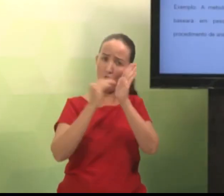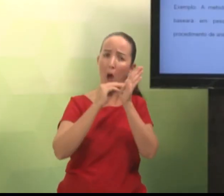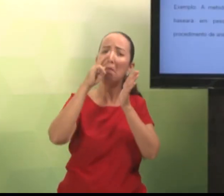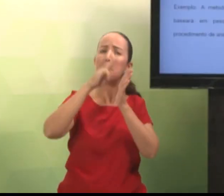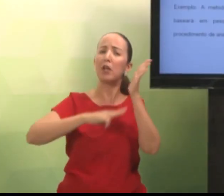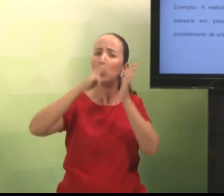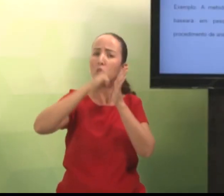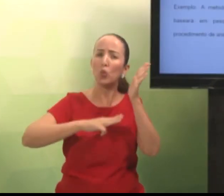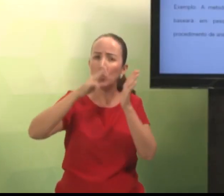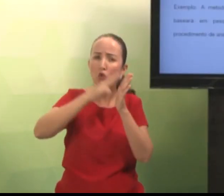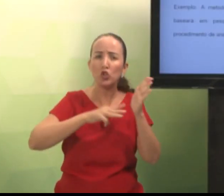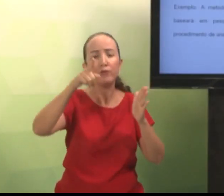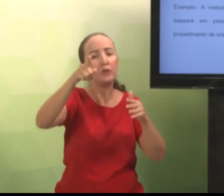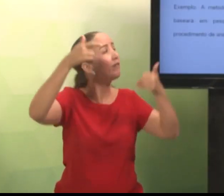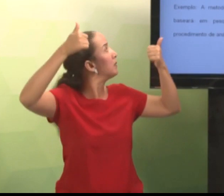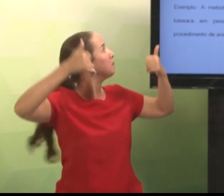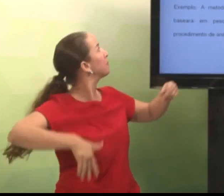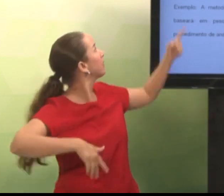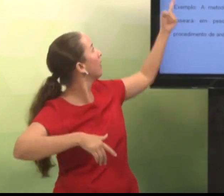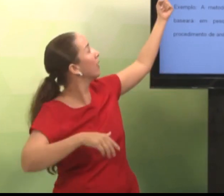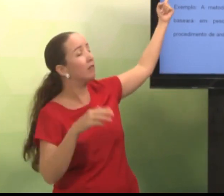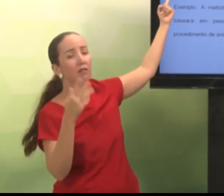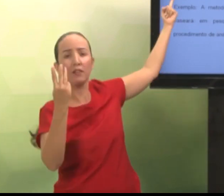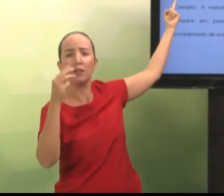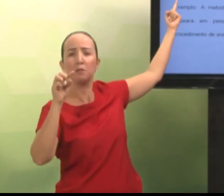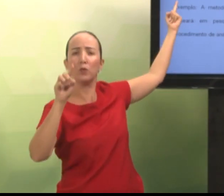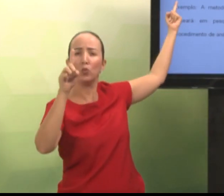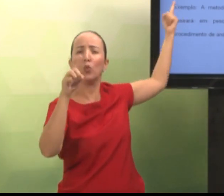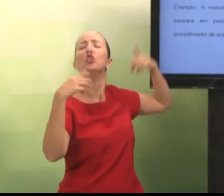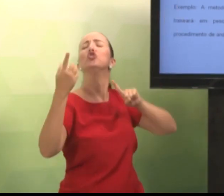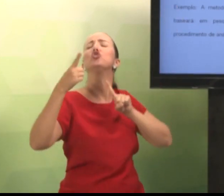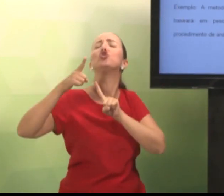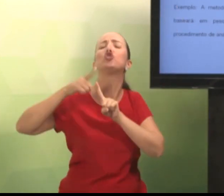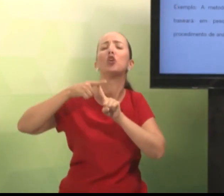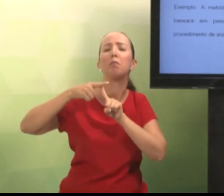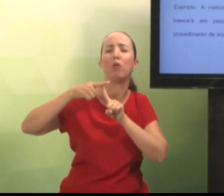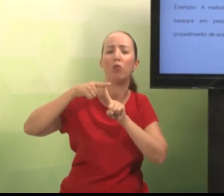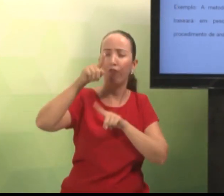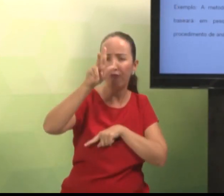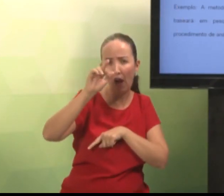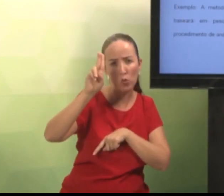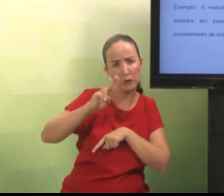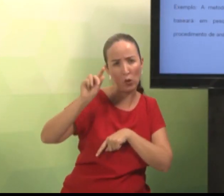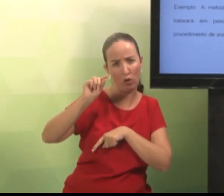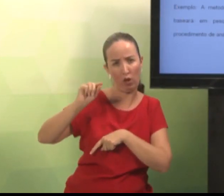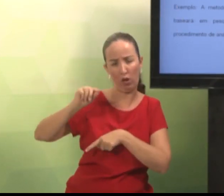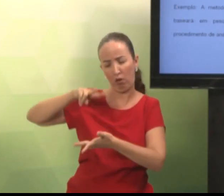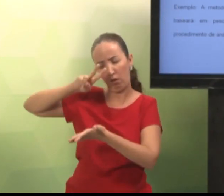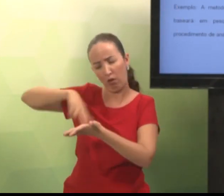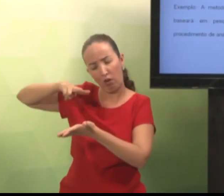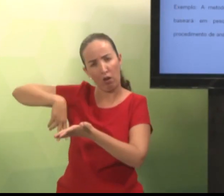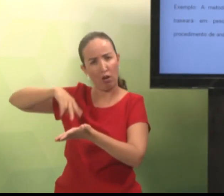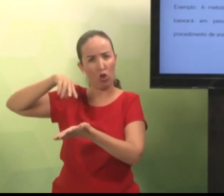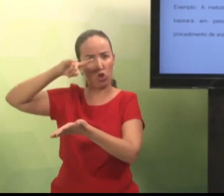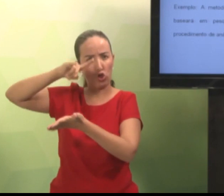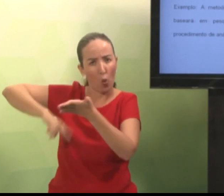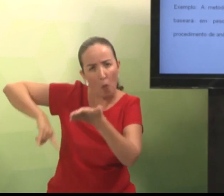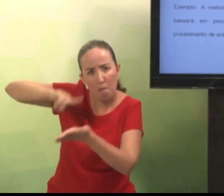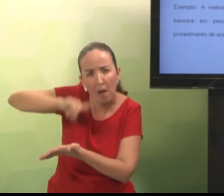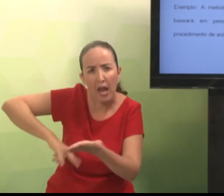você vai colocar na metodologia. Qual o tipo de pesquisa a ser utilizada? Pesquisa documental.